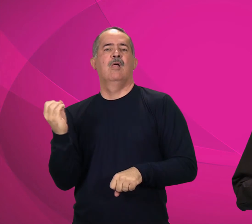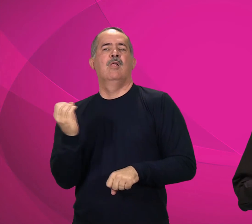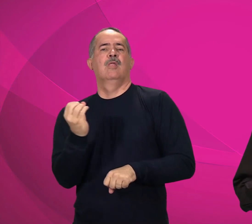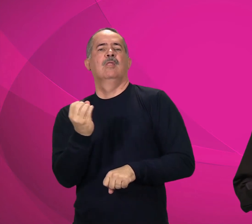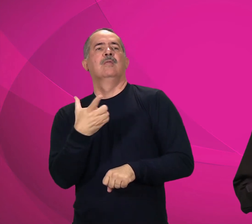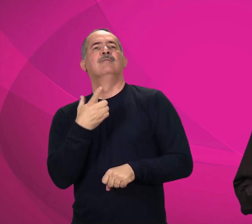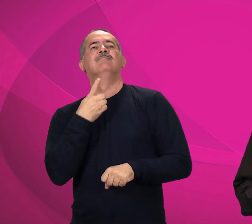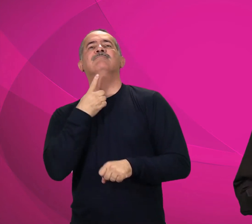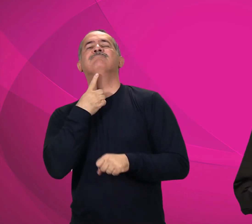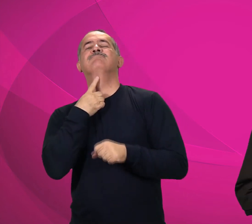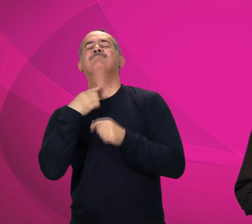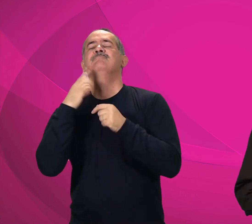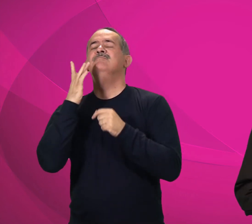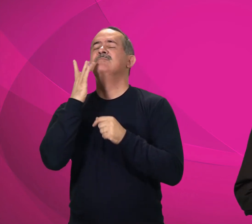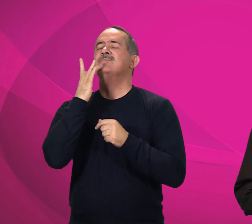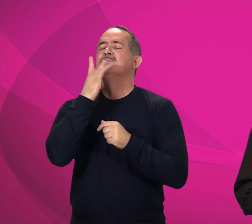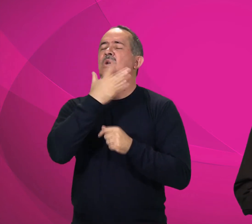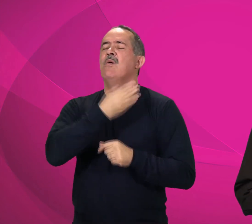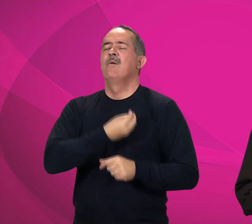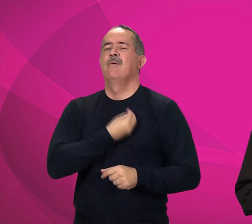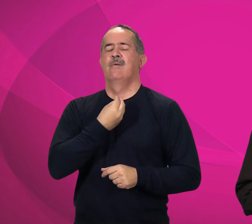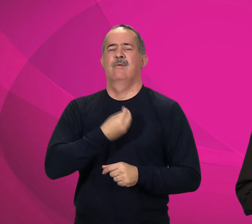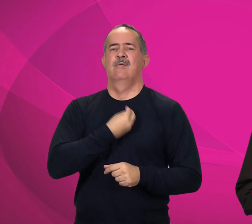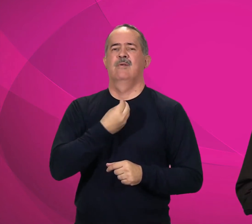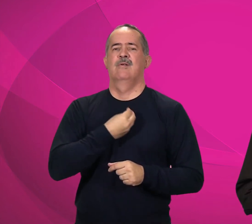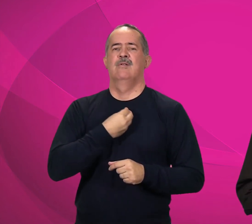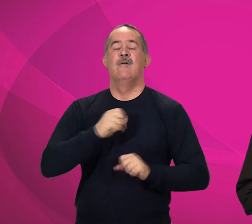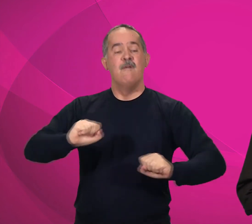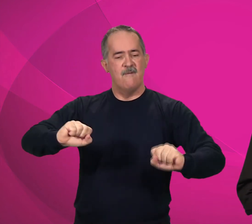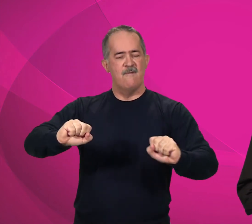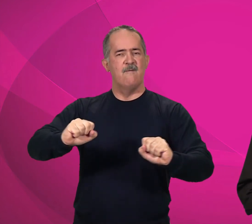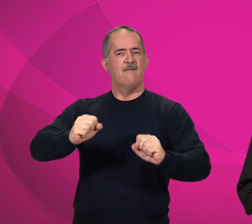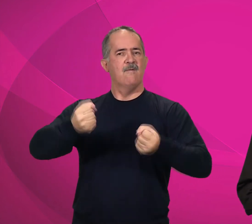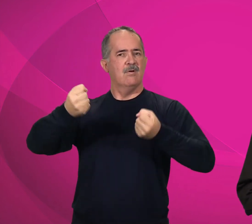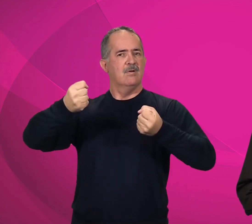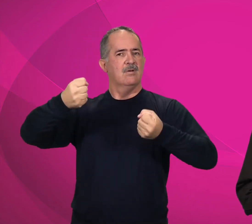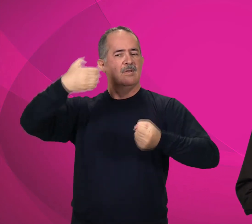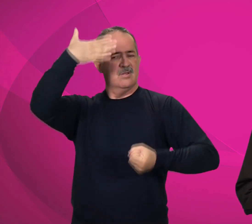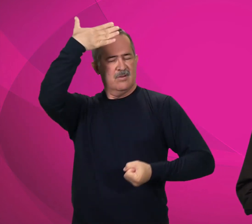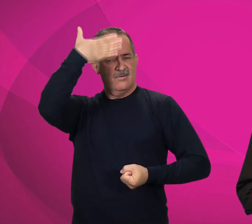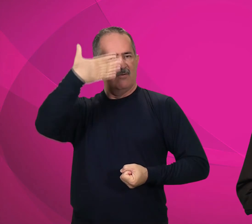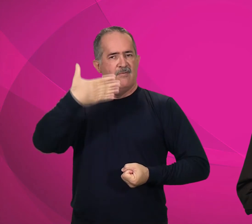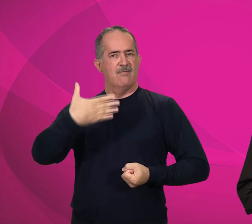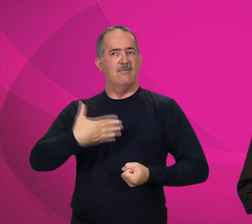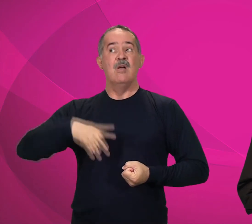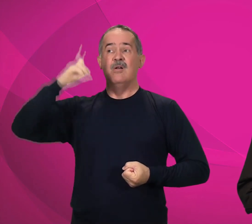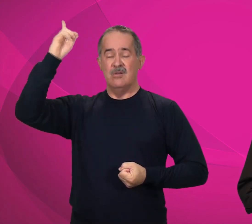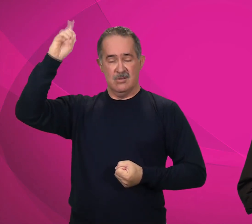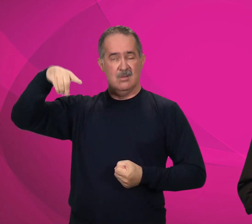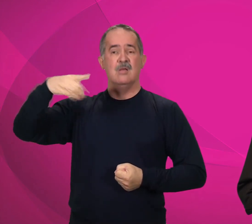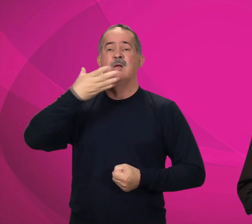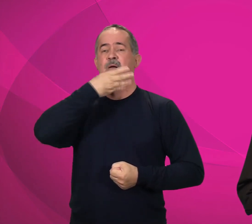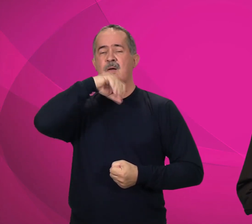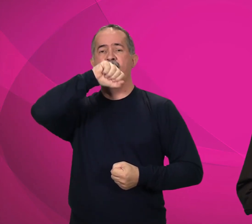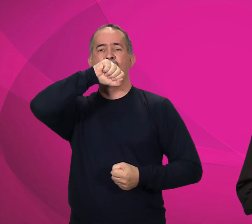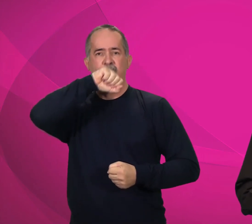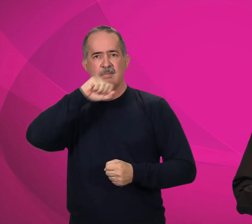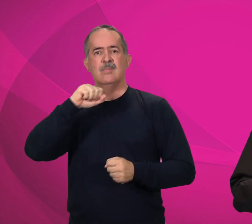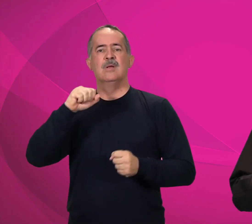sabor à nossa vida, será a força e presença do Deus que é Pai e que